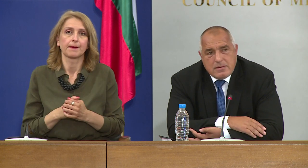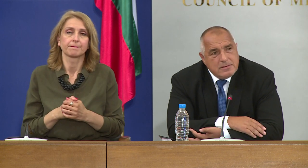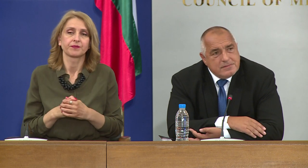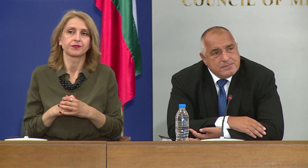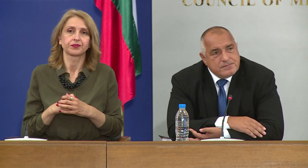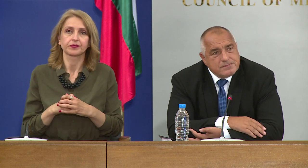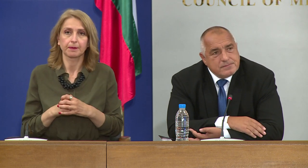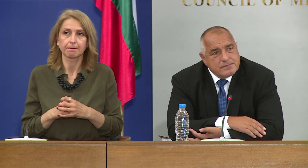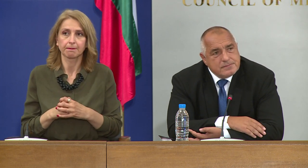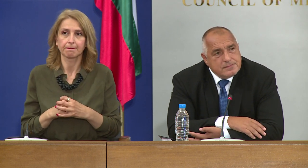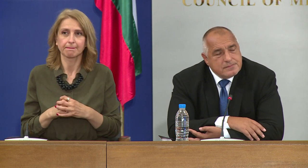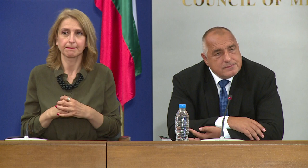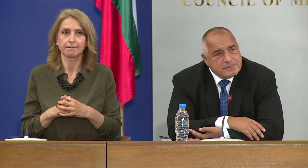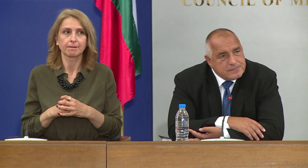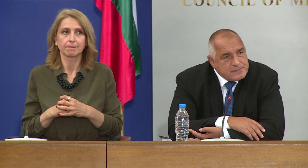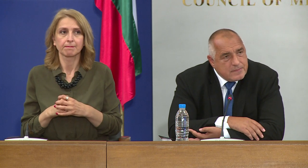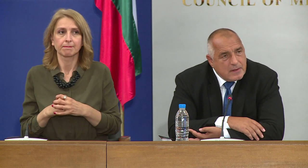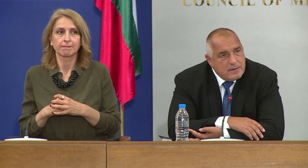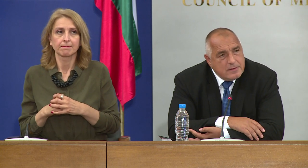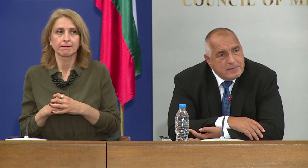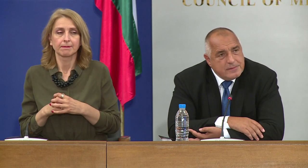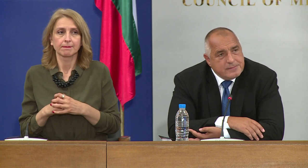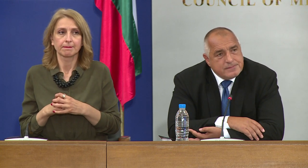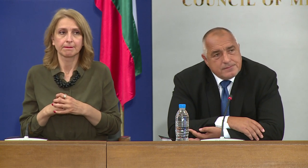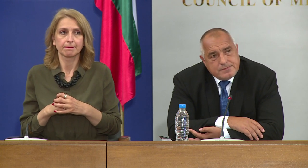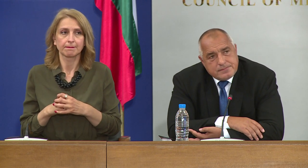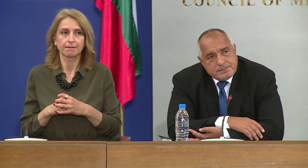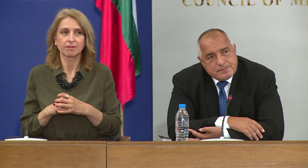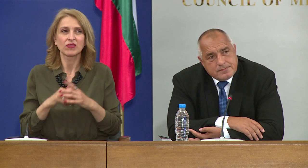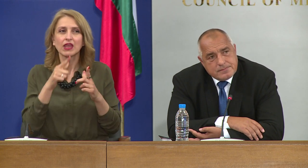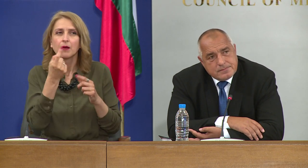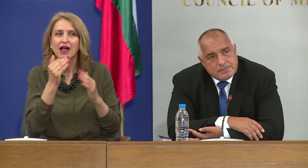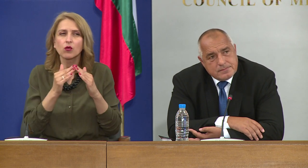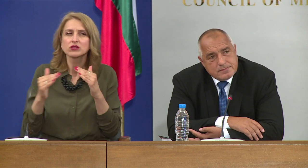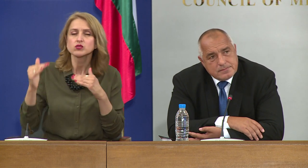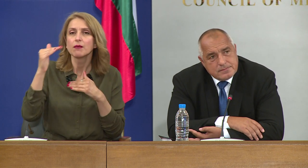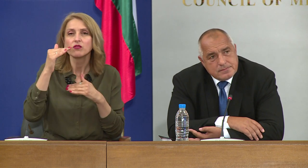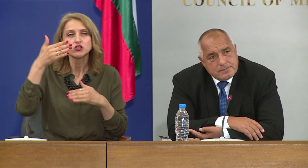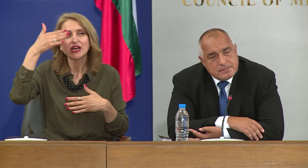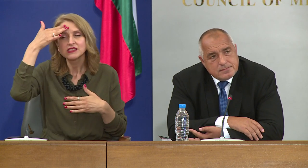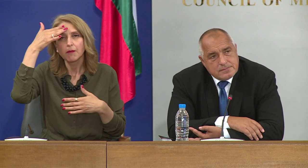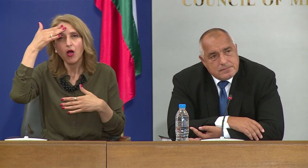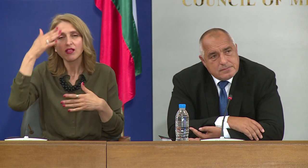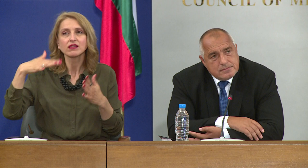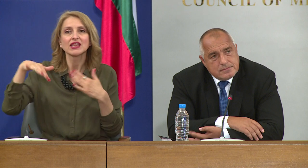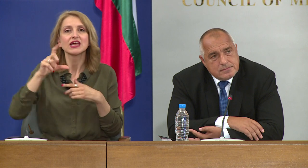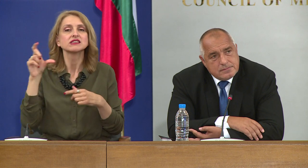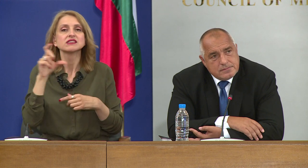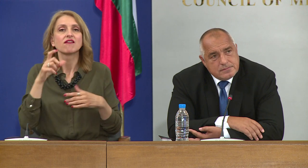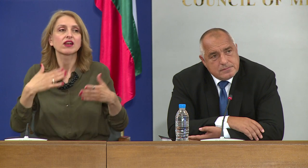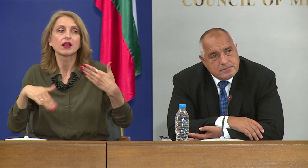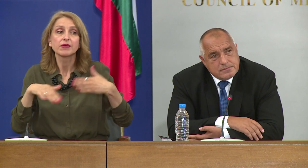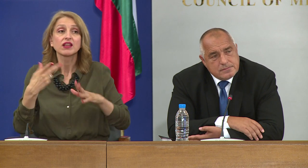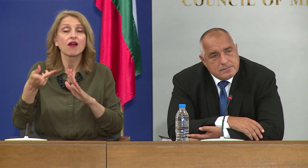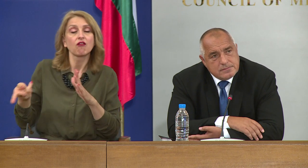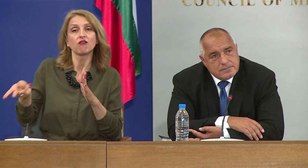Здравейте, имам повод от това, че малко след като се повишиха заболелите в Северна Македония за кратко време, ние върнахме